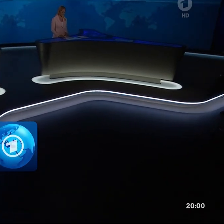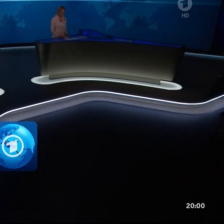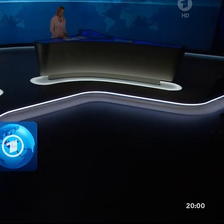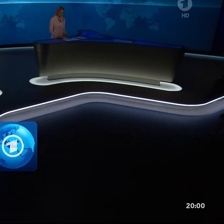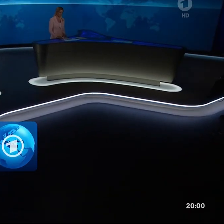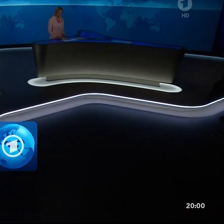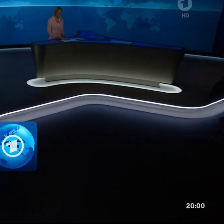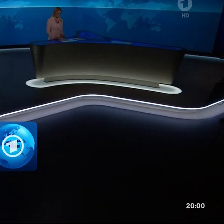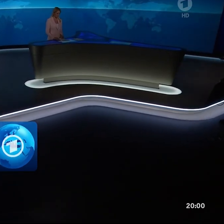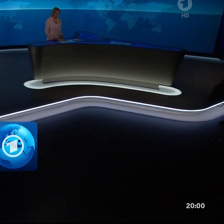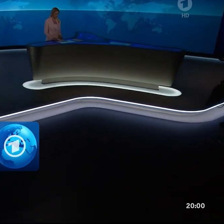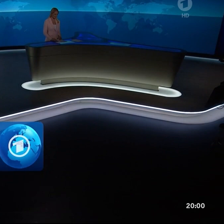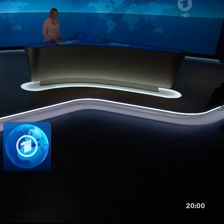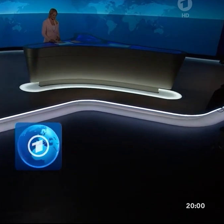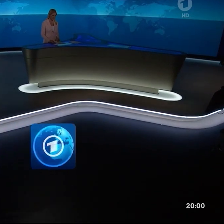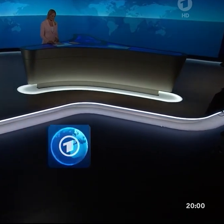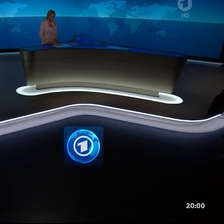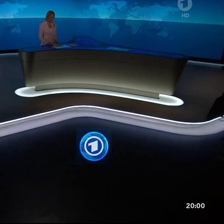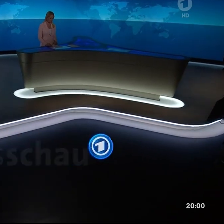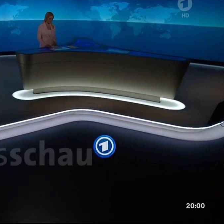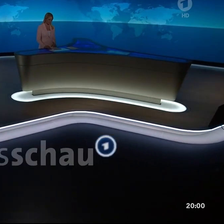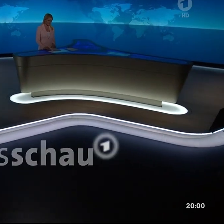Hier ist das Erste Deutsche Fernsehen mit der Tagesschau.